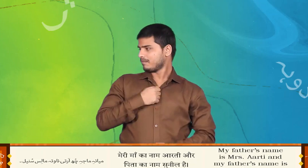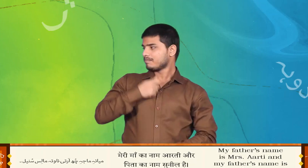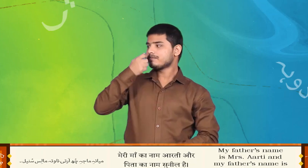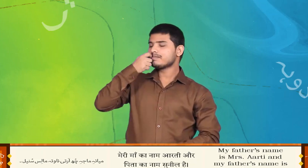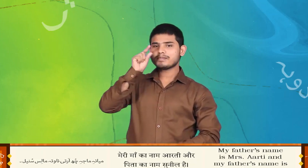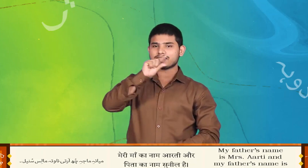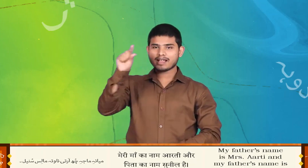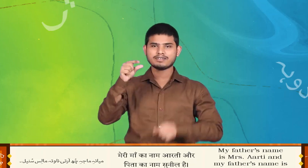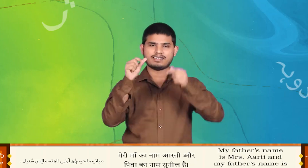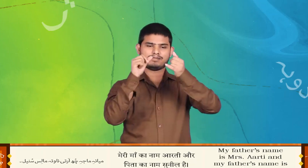तमाले सुनील